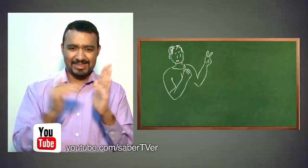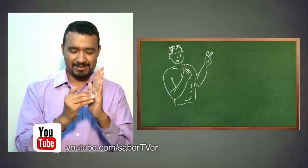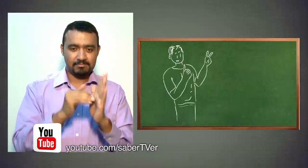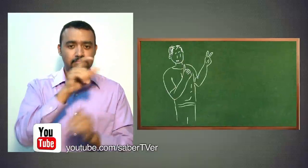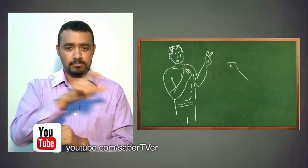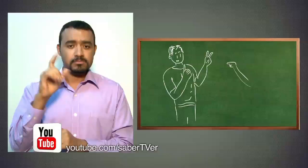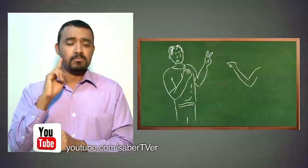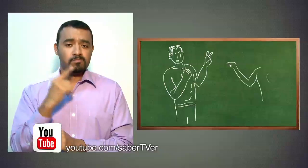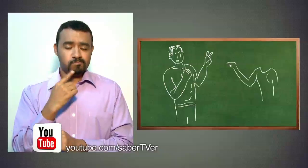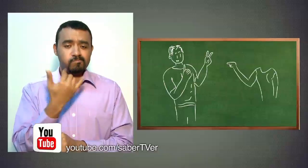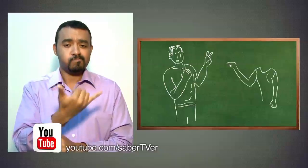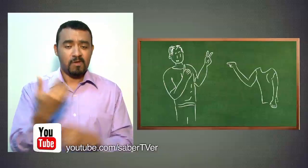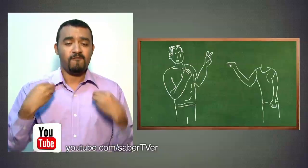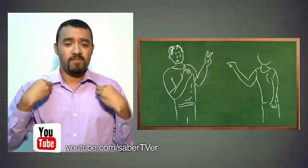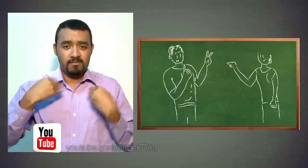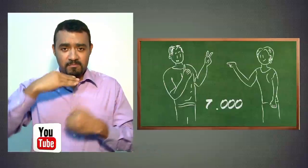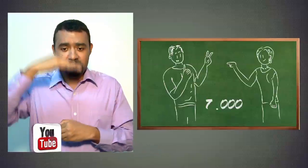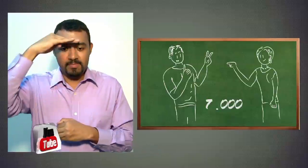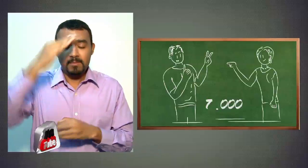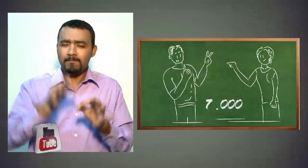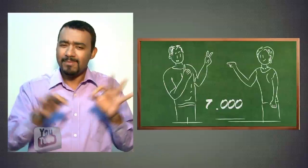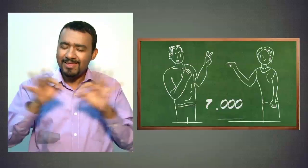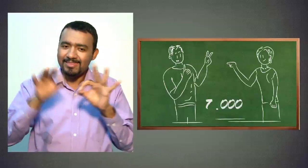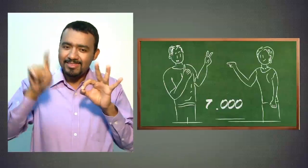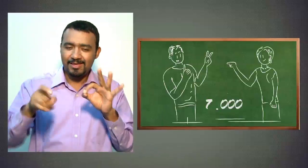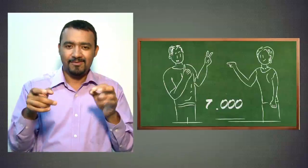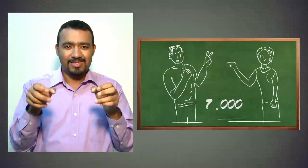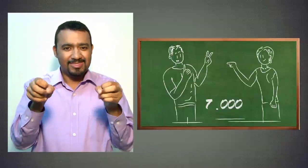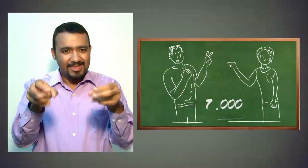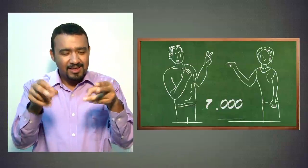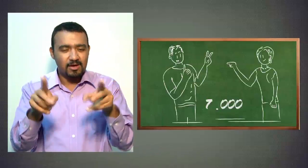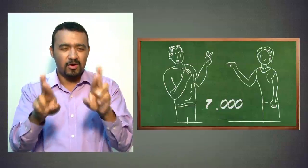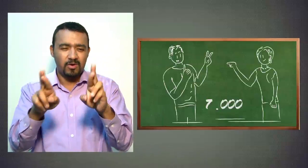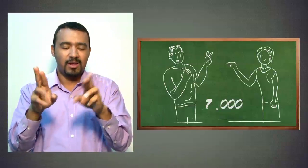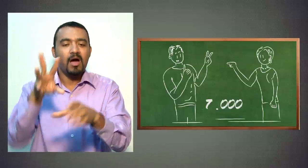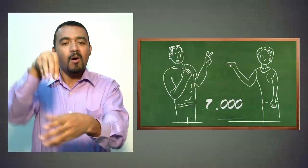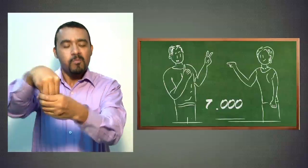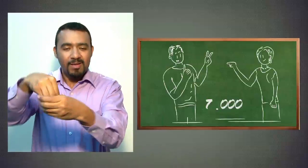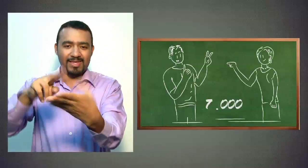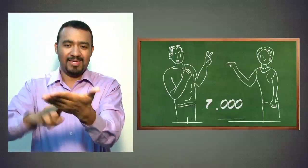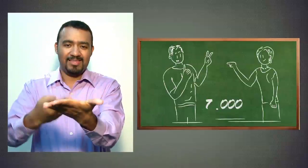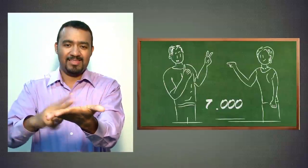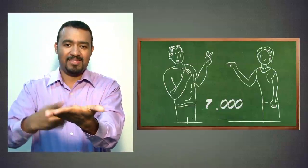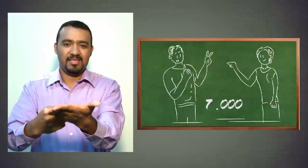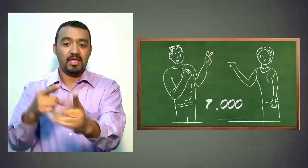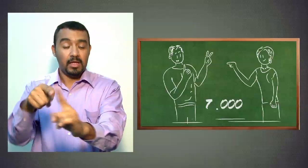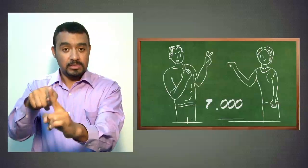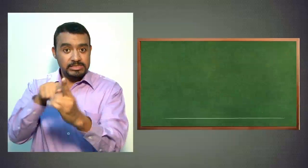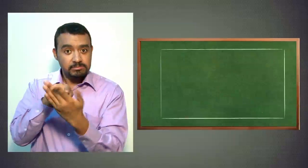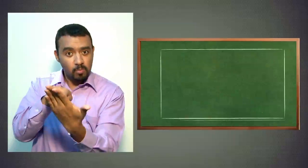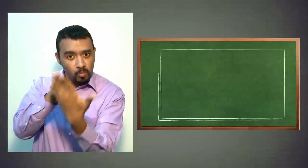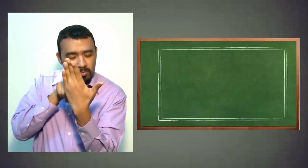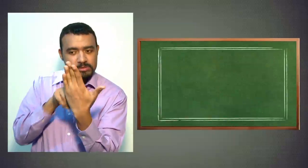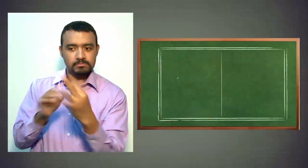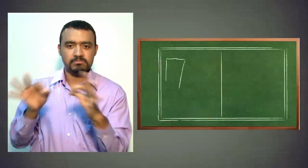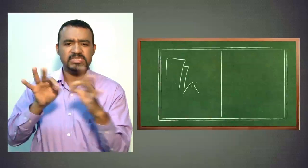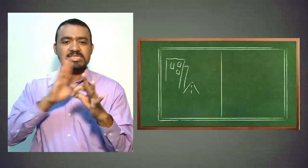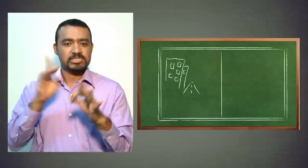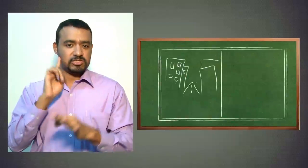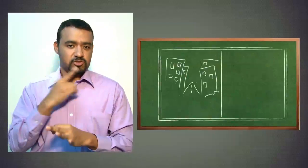7.000 sordos. De ahí la importancia del intérprete en la televisión para el acceso de las personas sordas a la información, entendiendo que